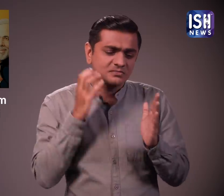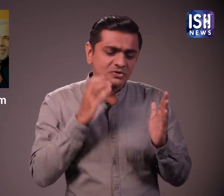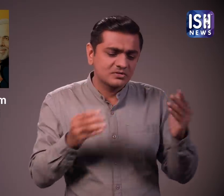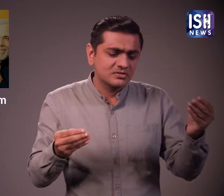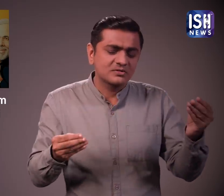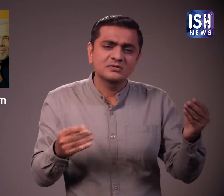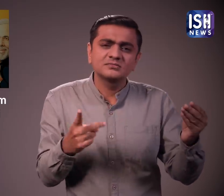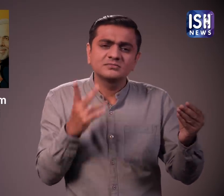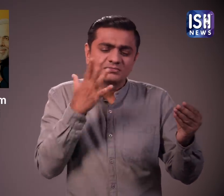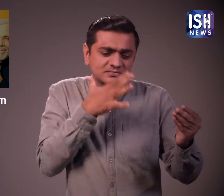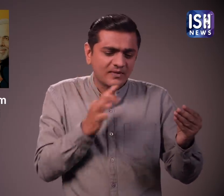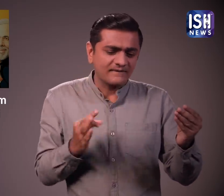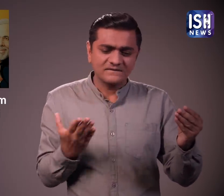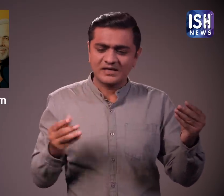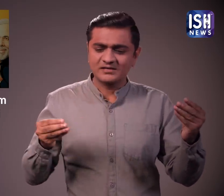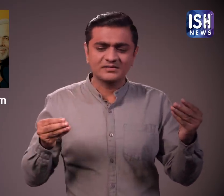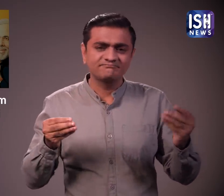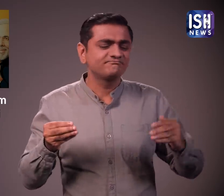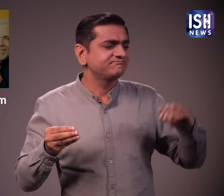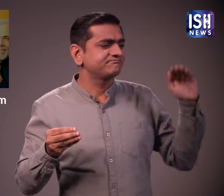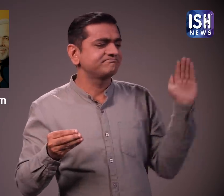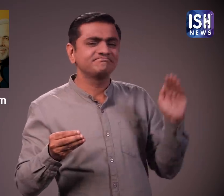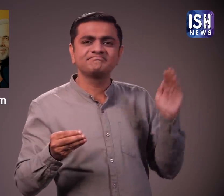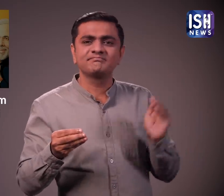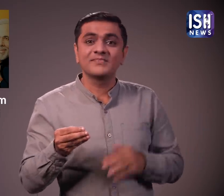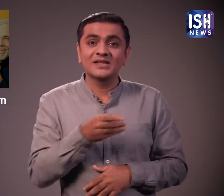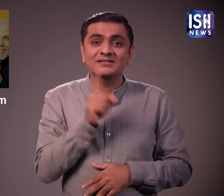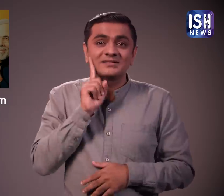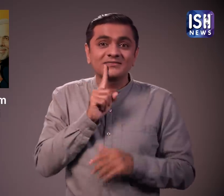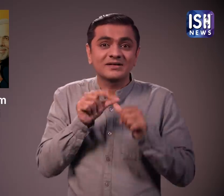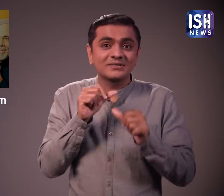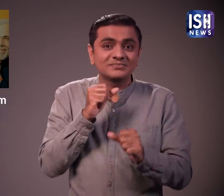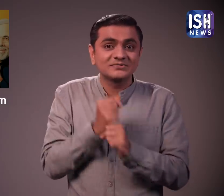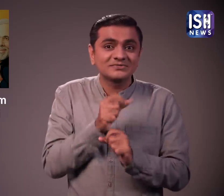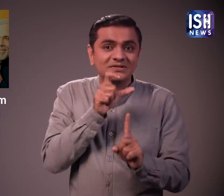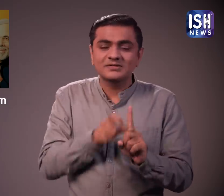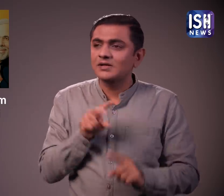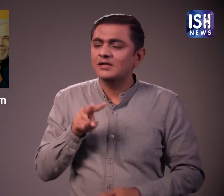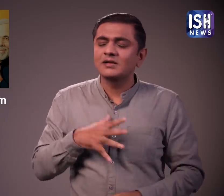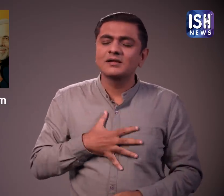पेंटिंग देखकर प्रधान मंत्री मोधी ने अभीजीत की पीट थप थप आई जिससे वह खुश हो गया